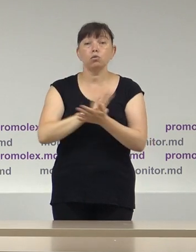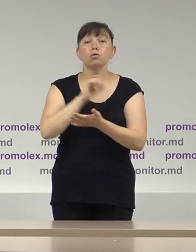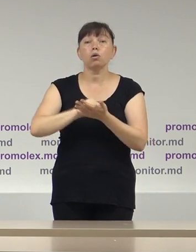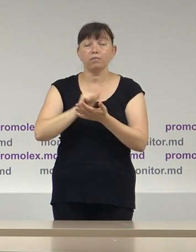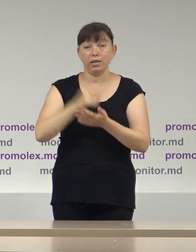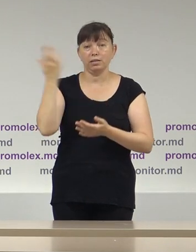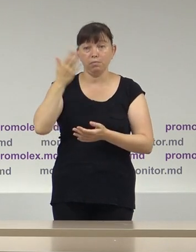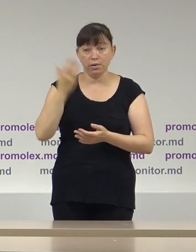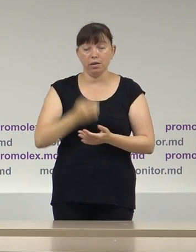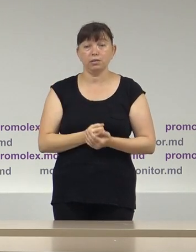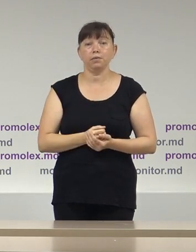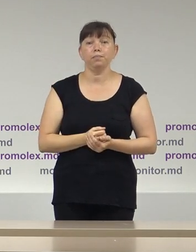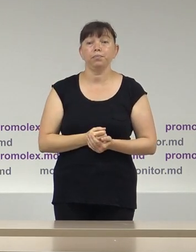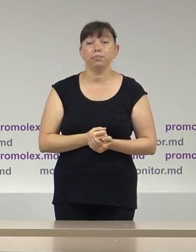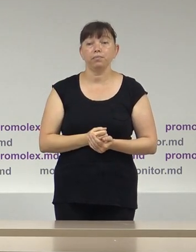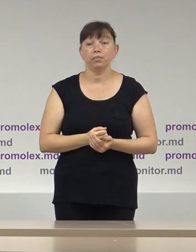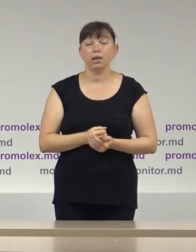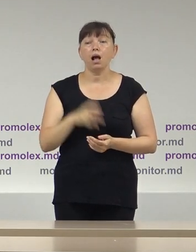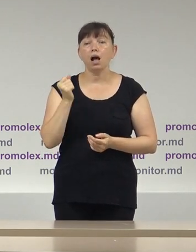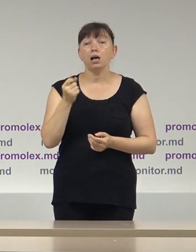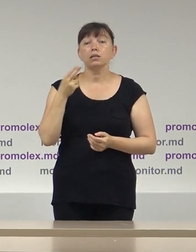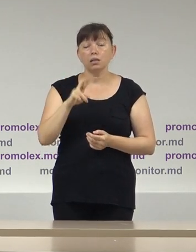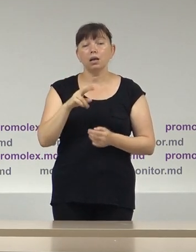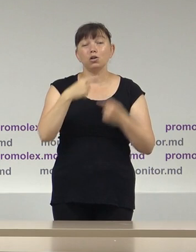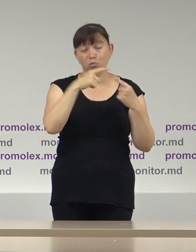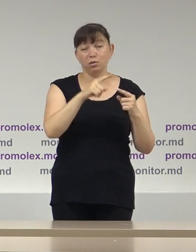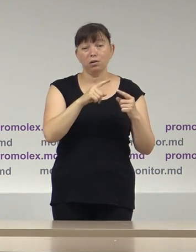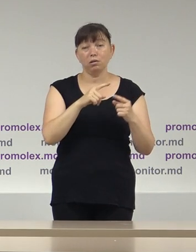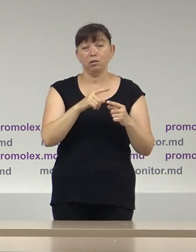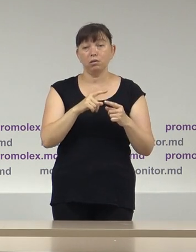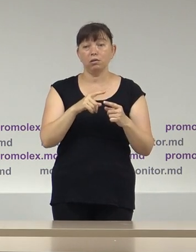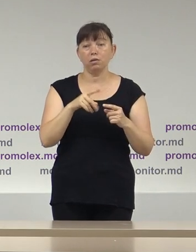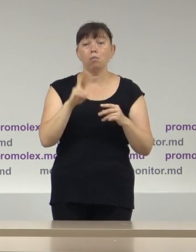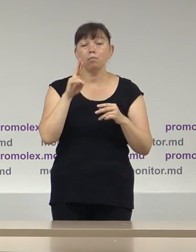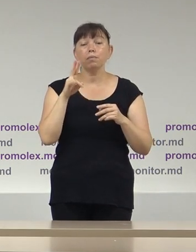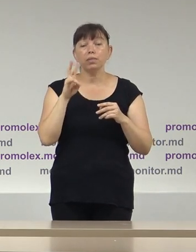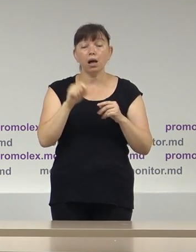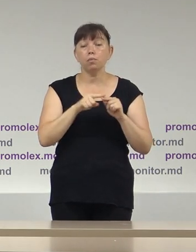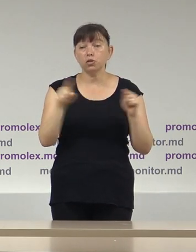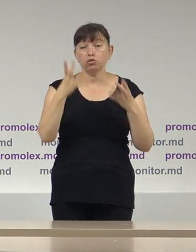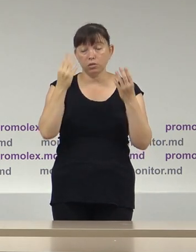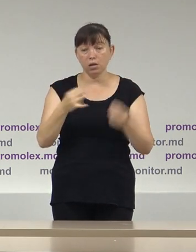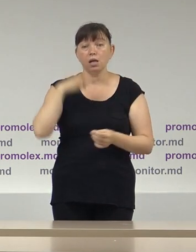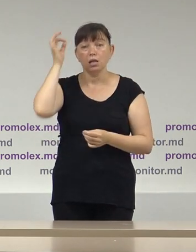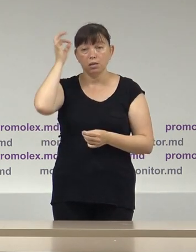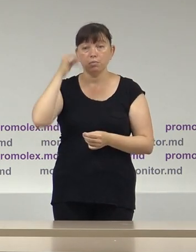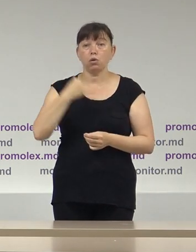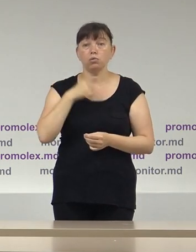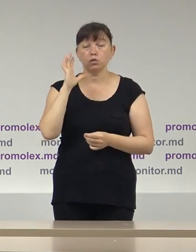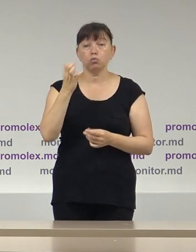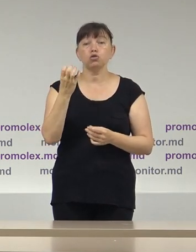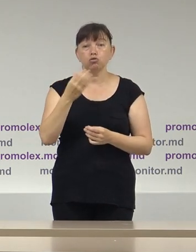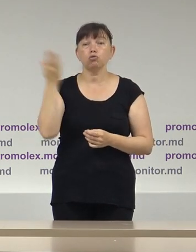presă, iar pentru celelalte evenimente de pe parcursul zilei, reamintesc, vom avea